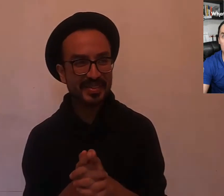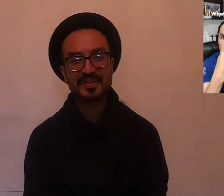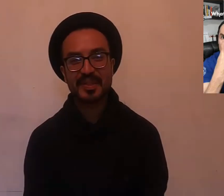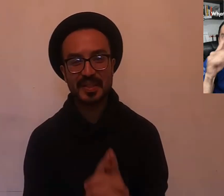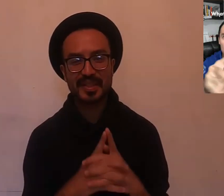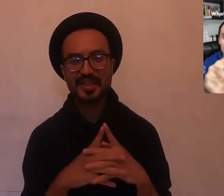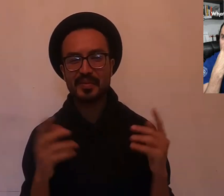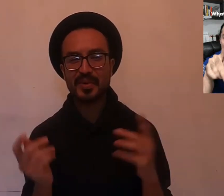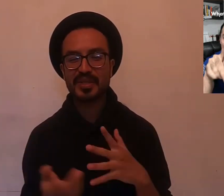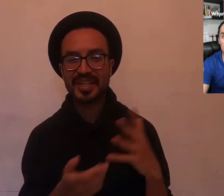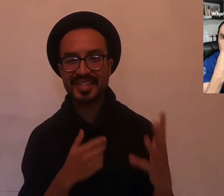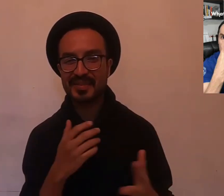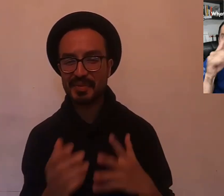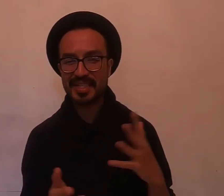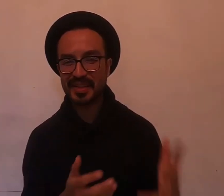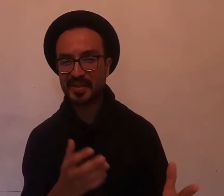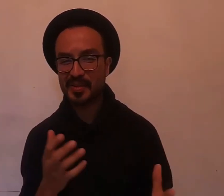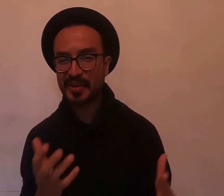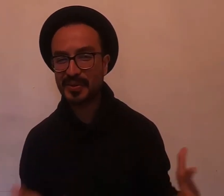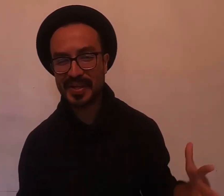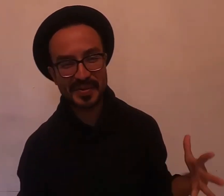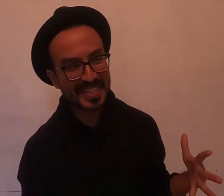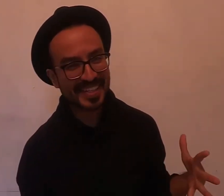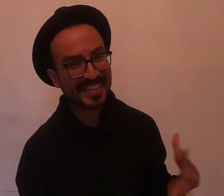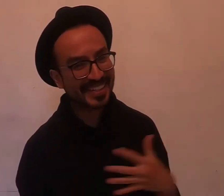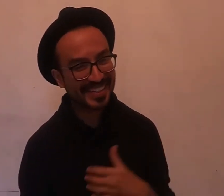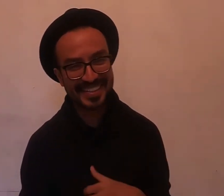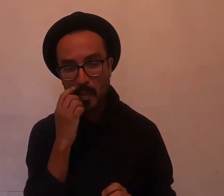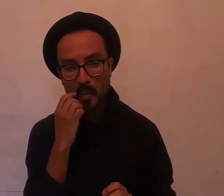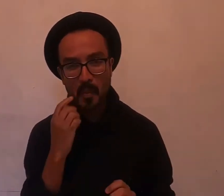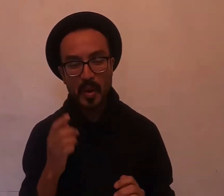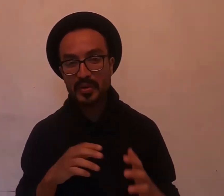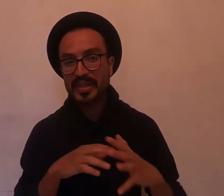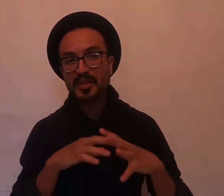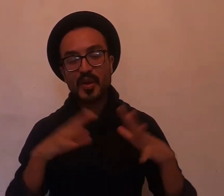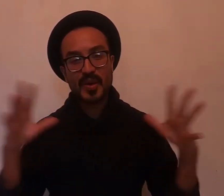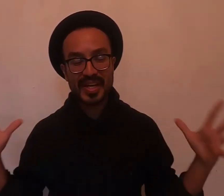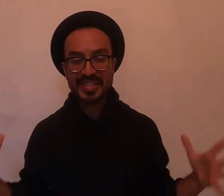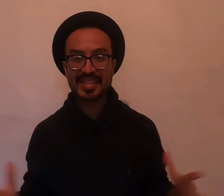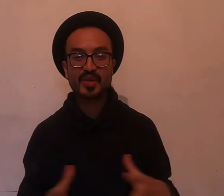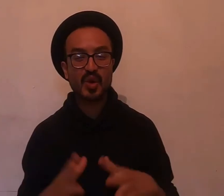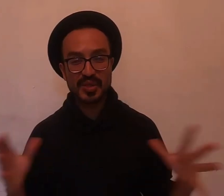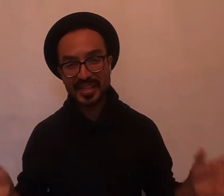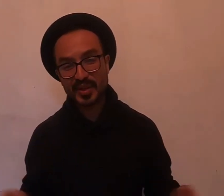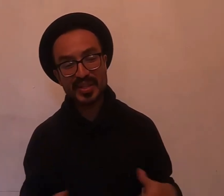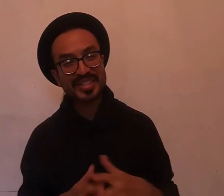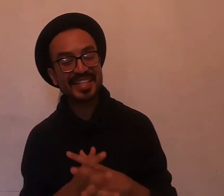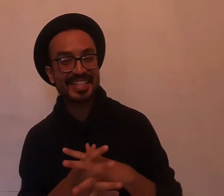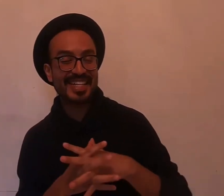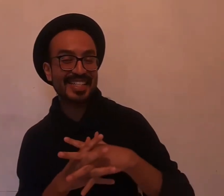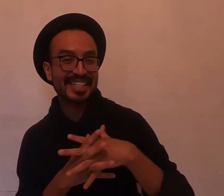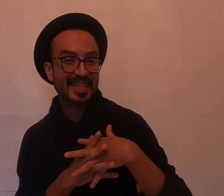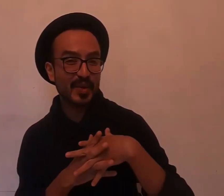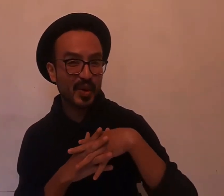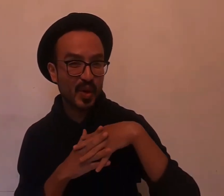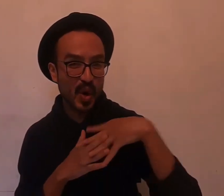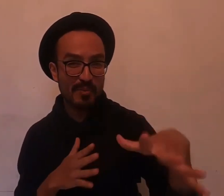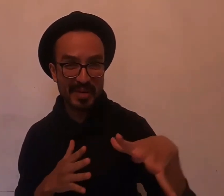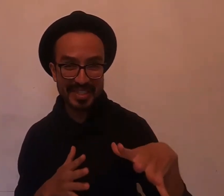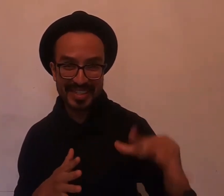Y tampoco sé que esté pasando por tu cabeza. Bueno, a todas, a todos, a todos quienes han sido cómplices